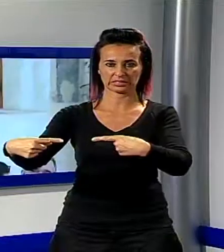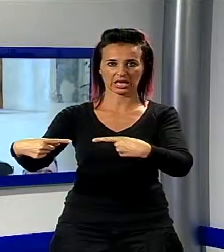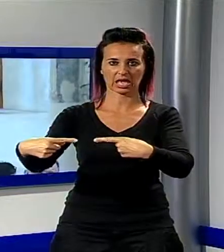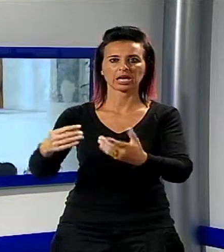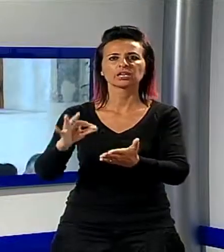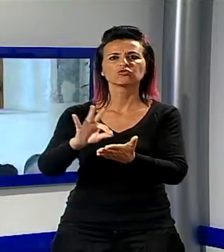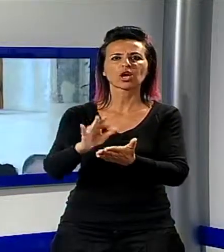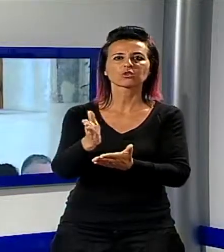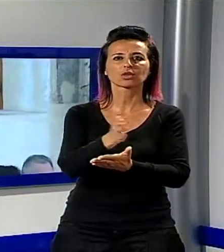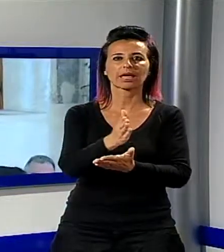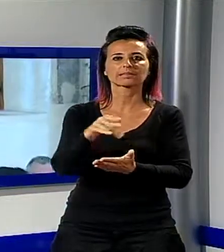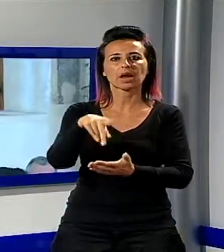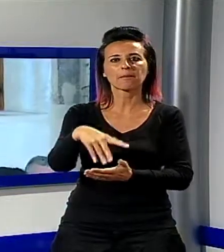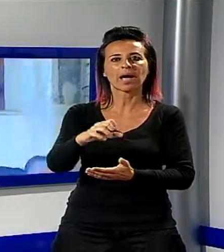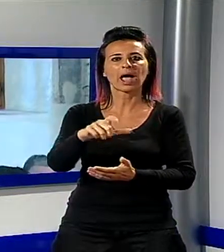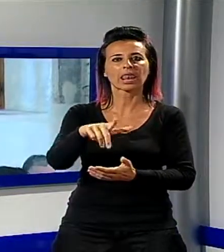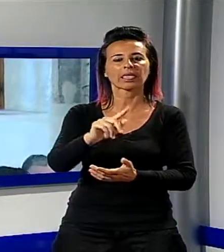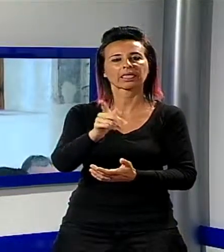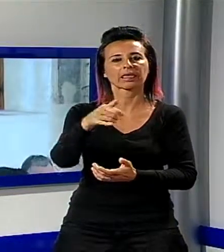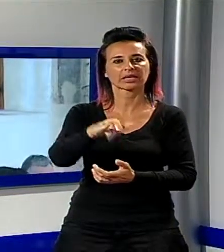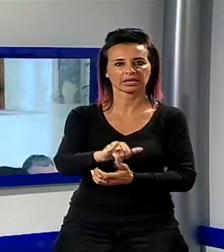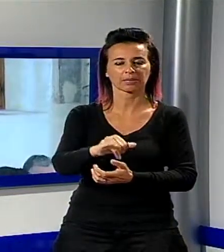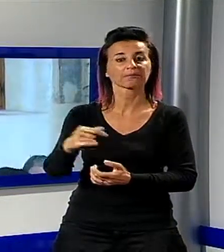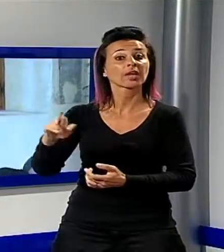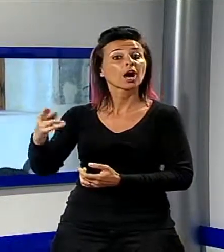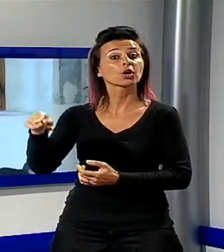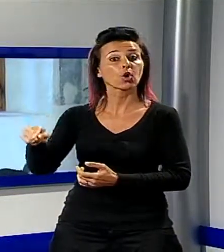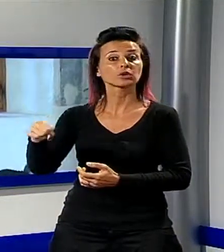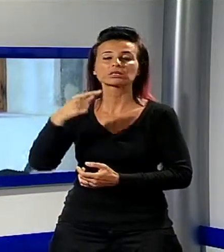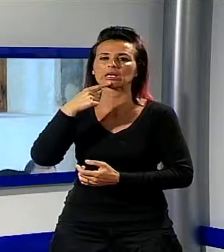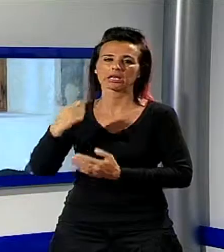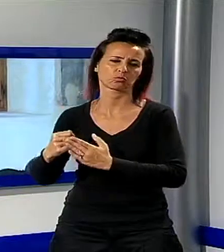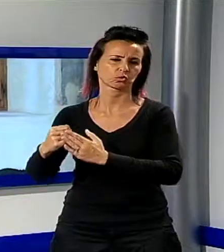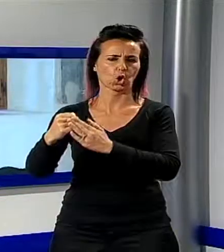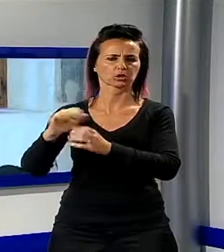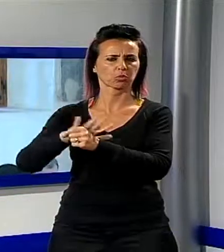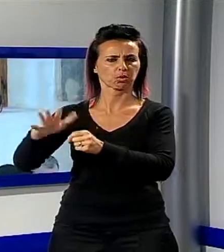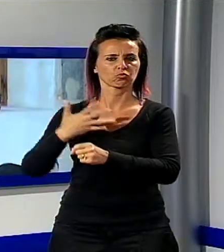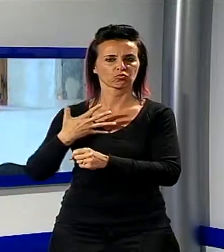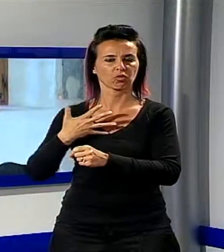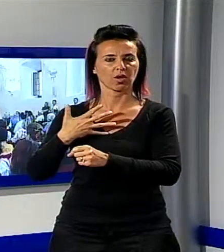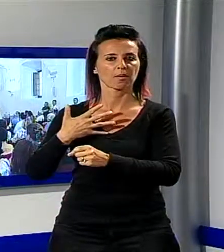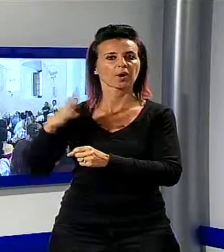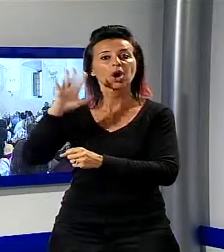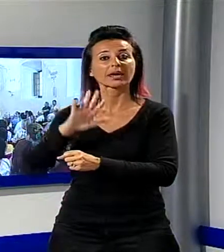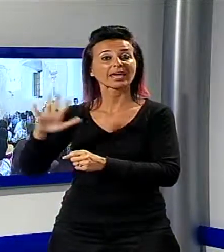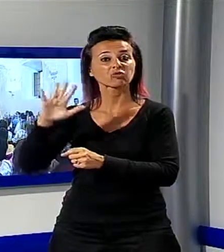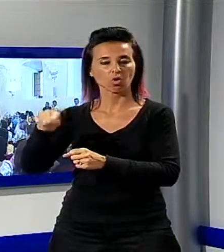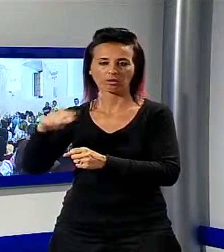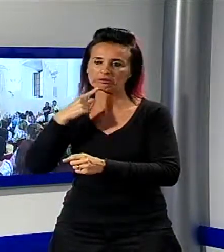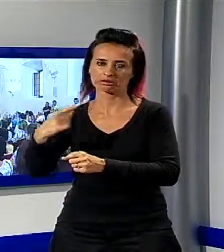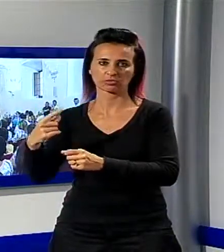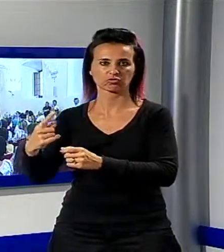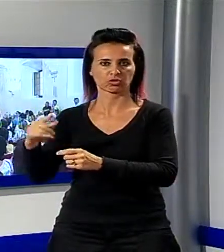del centro del resto Massimo Mallegni. Rossi ha confermato pieno appoggio da parte della regione alla città di Pietrasanta,